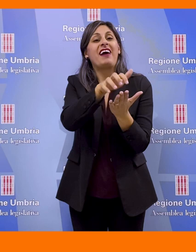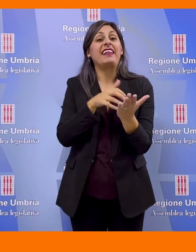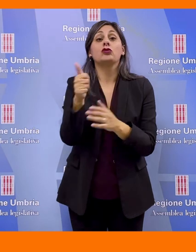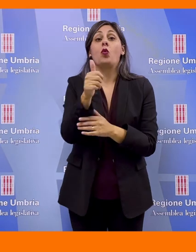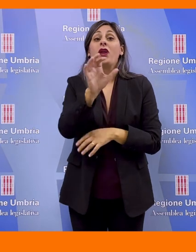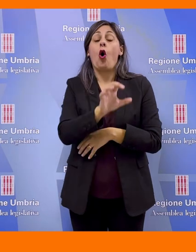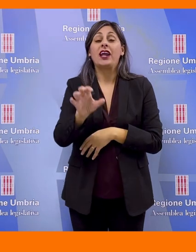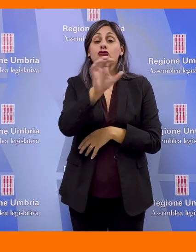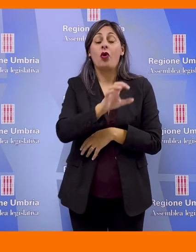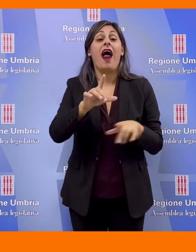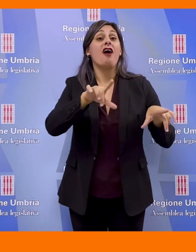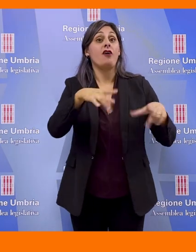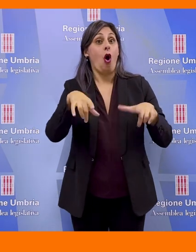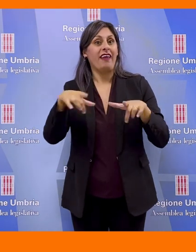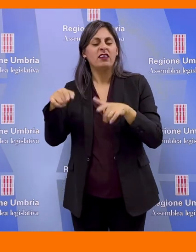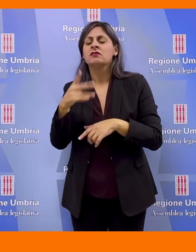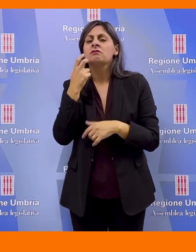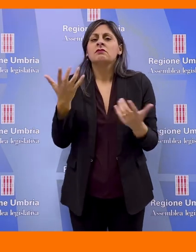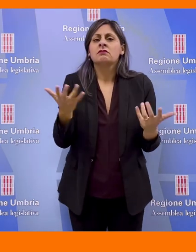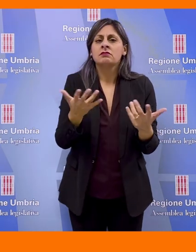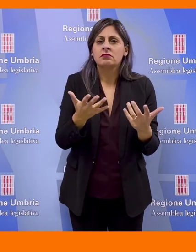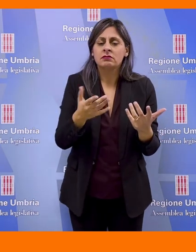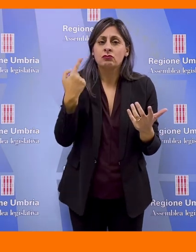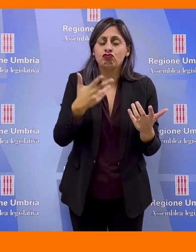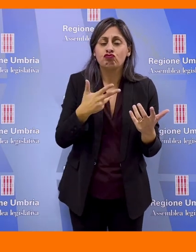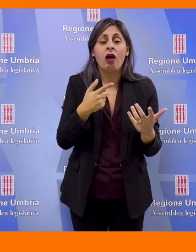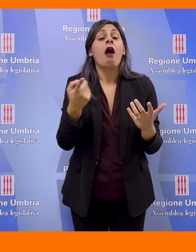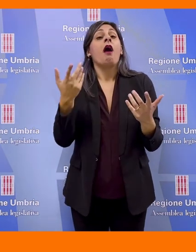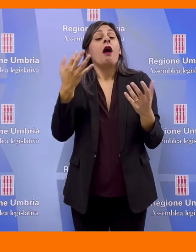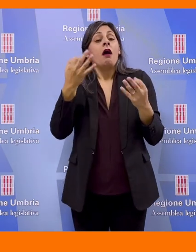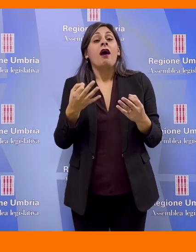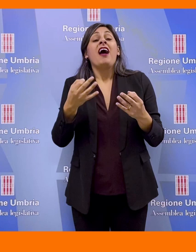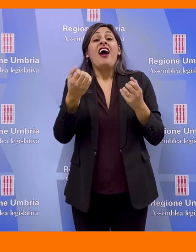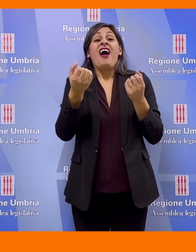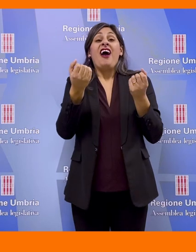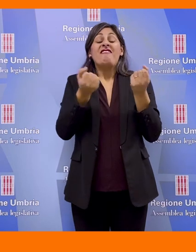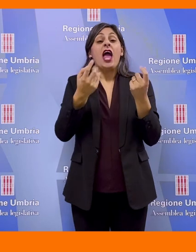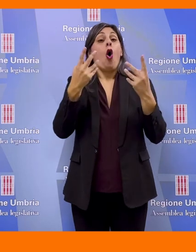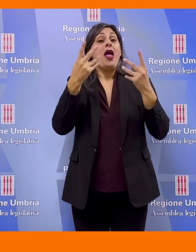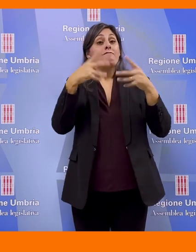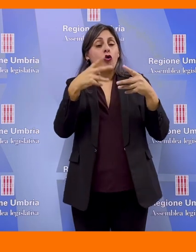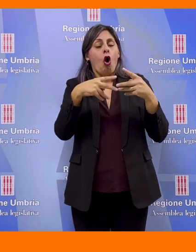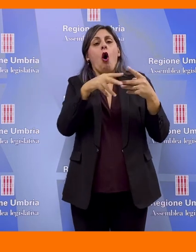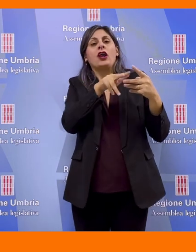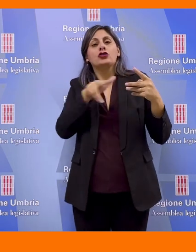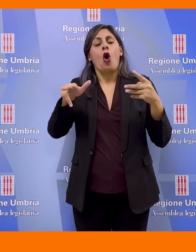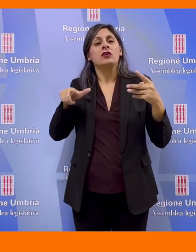testo unico regionale per le foreste prevede la fascia di sosta consentita per i veicoli a motore sulle strade